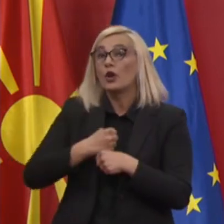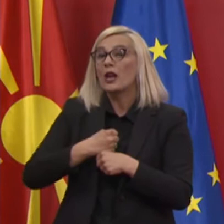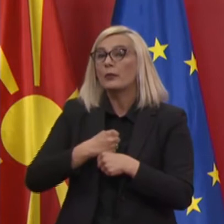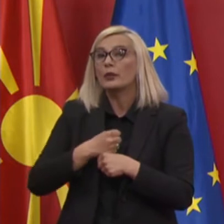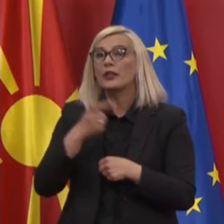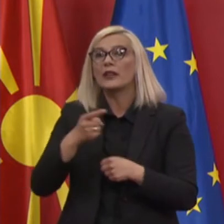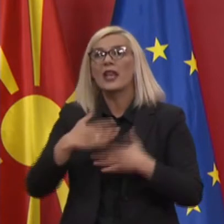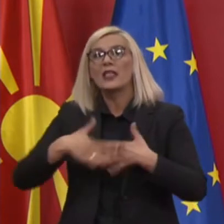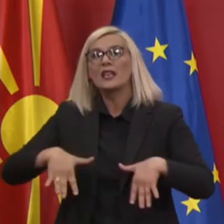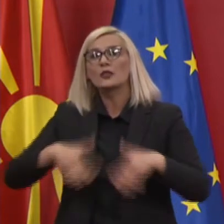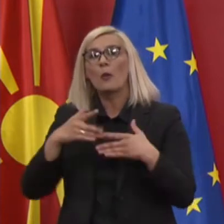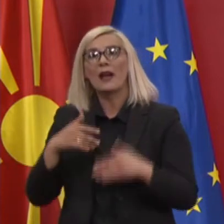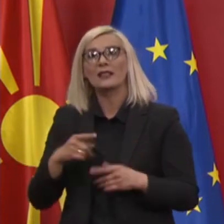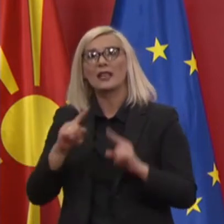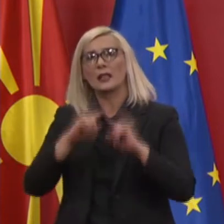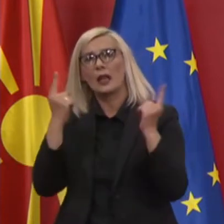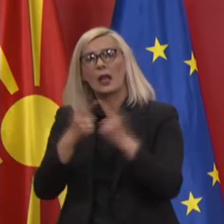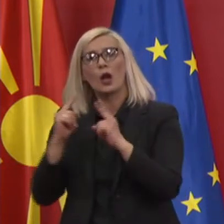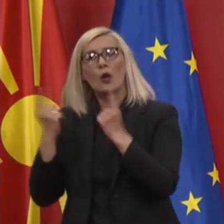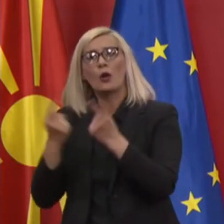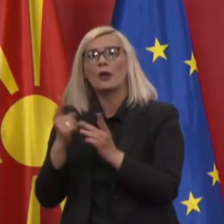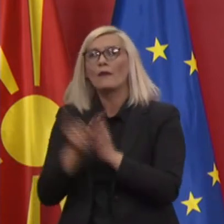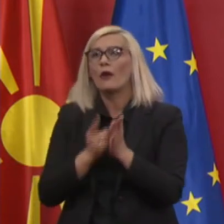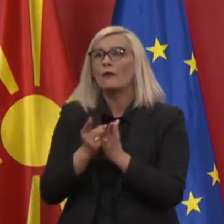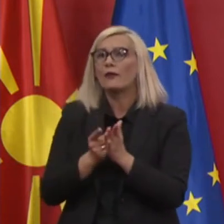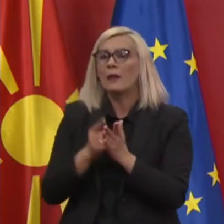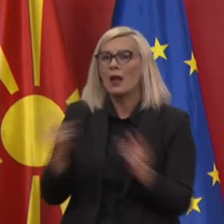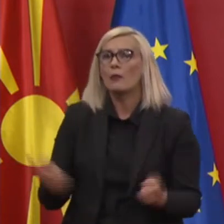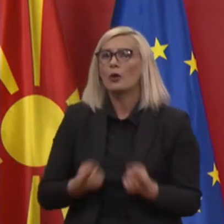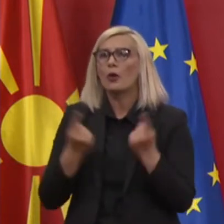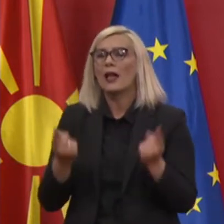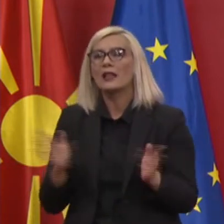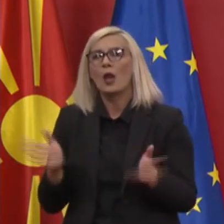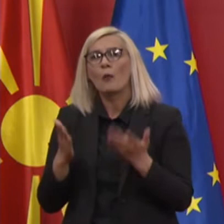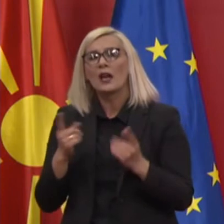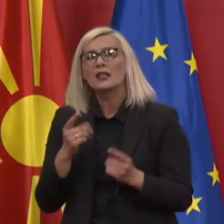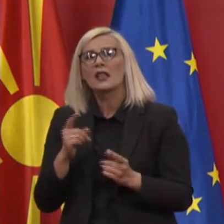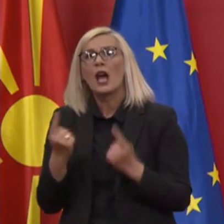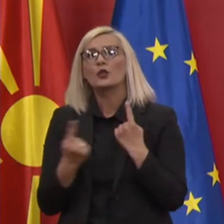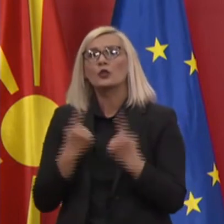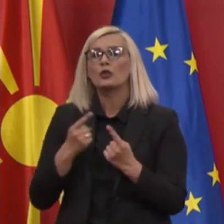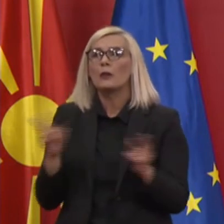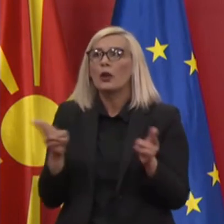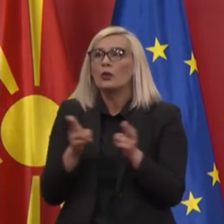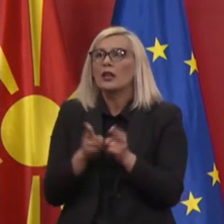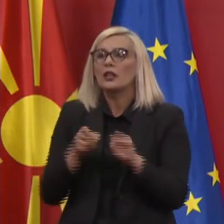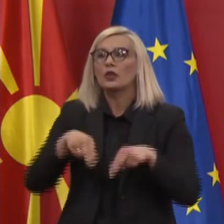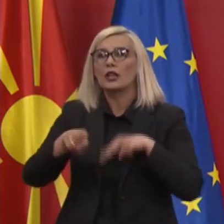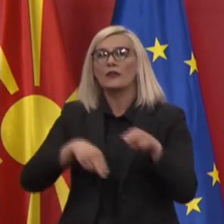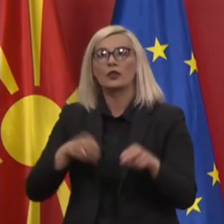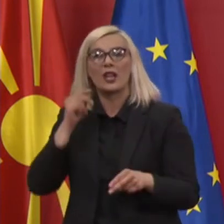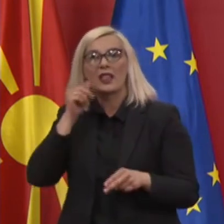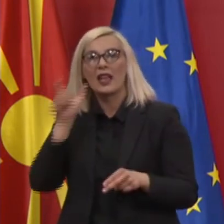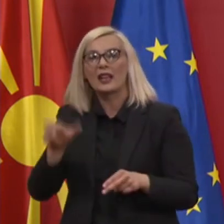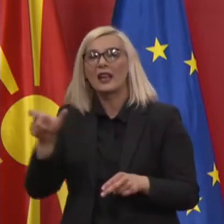стопанските дејности во време на прогласена воредна состојба и ограничено движење на населенијето на